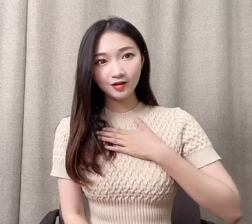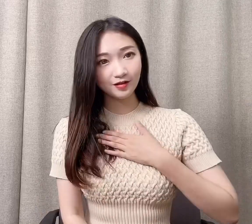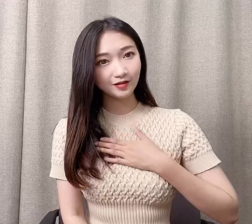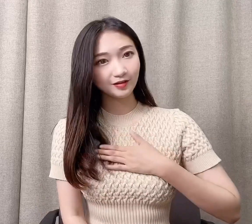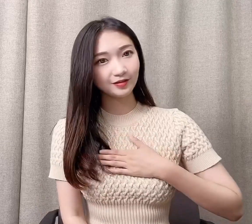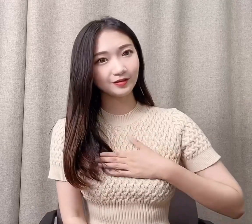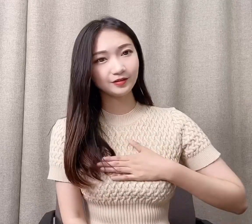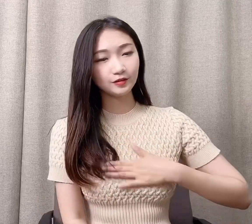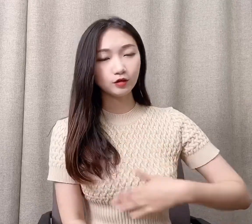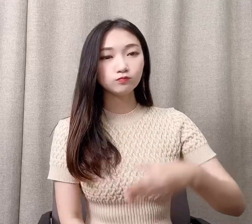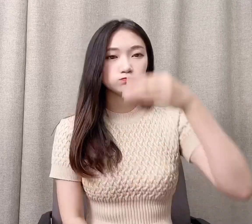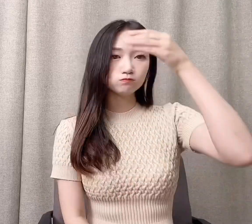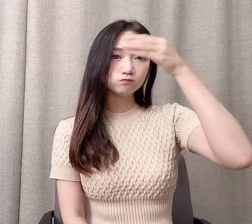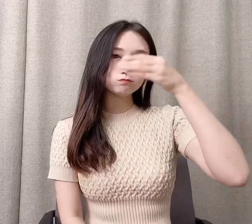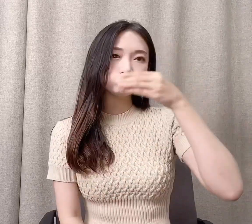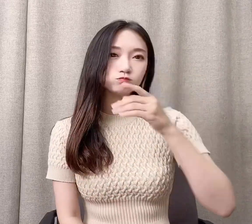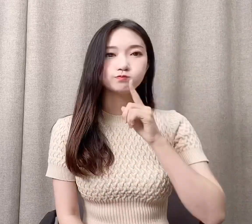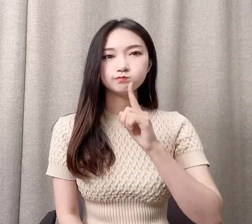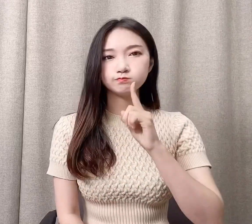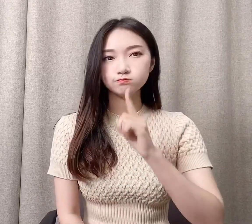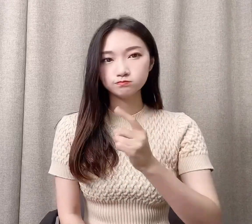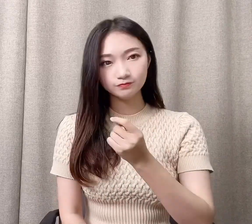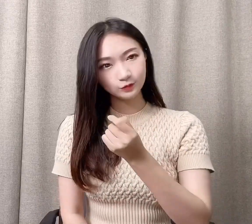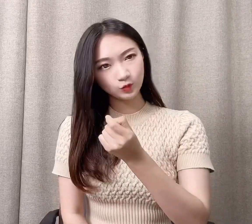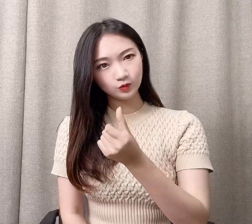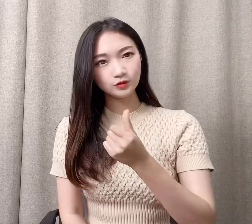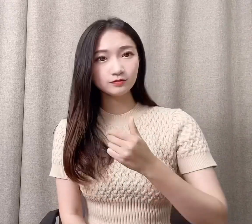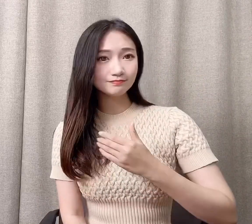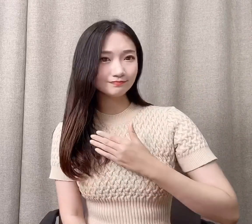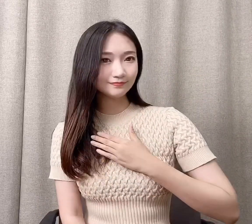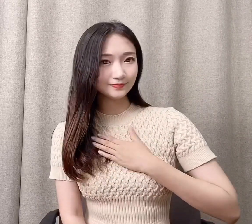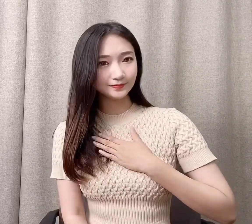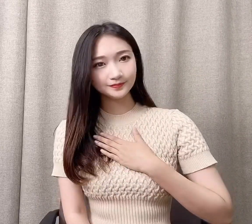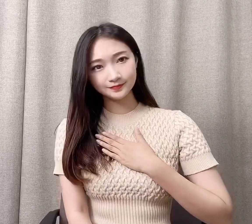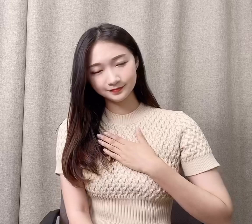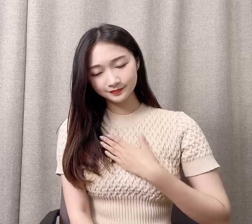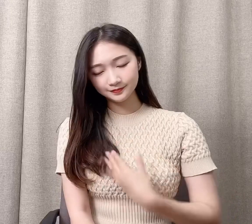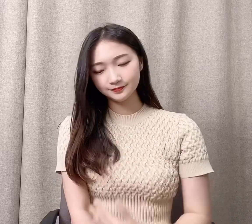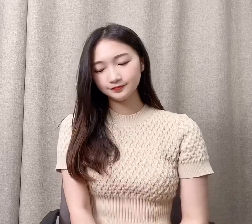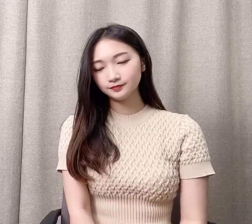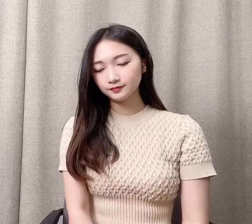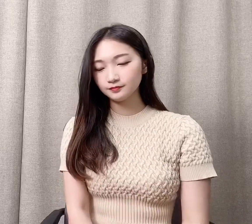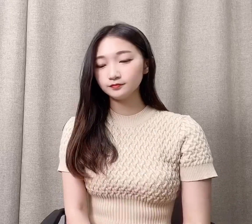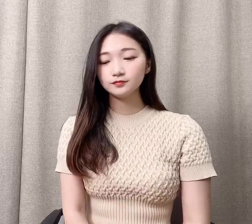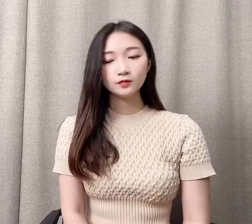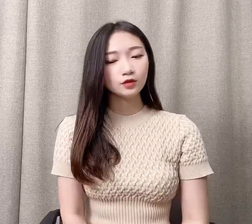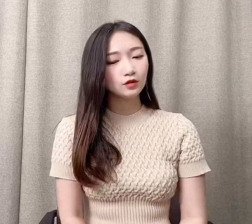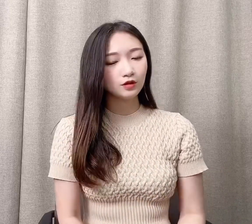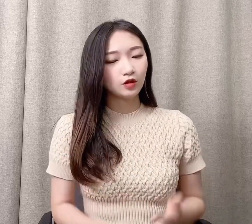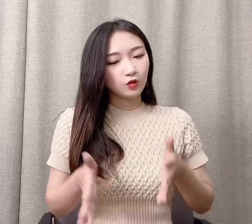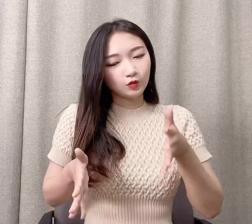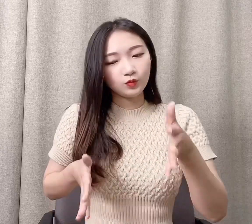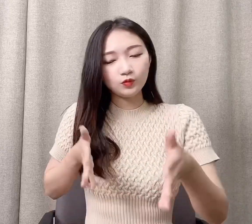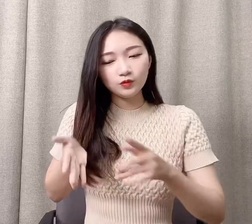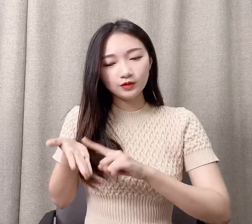무뚝뚝하고 말도 없는걸 서툰 표현이